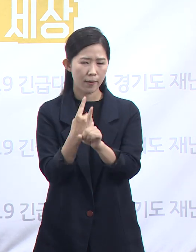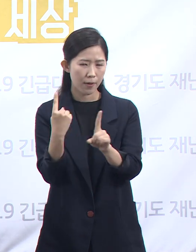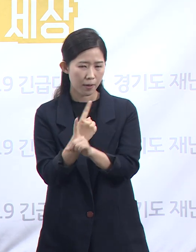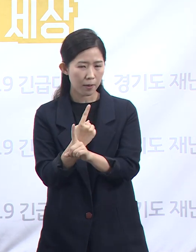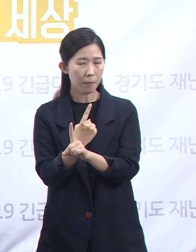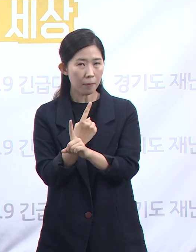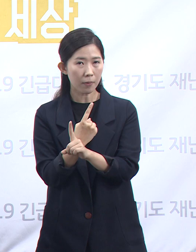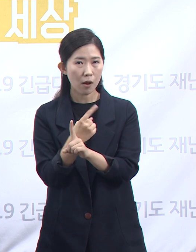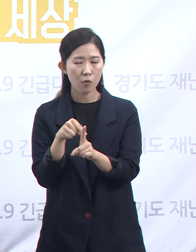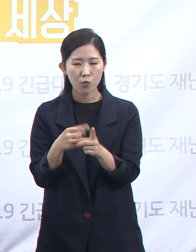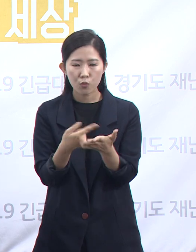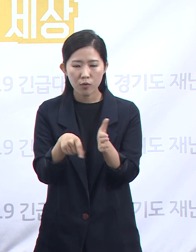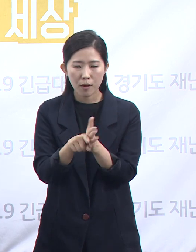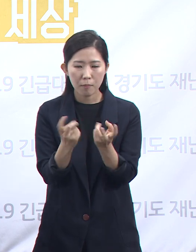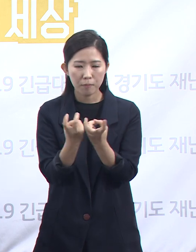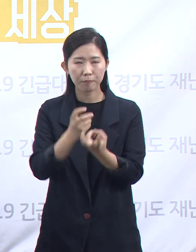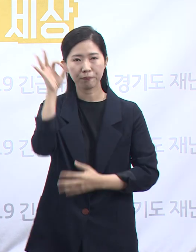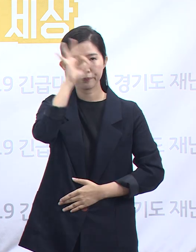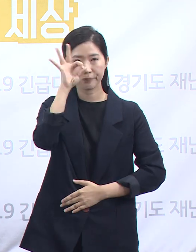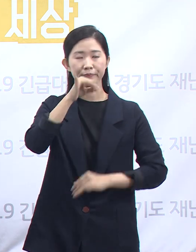나가도록 하겠습니다. 감사합니다. 감사합니다.